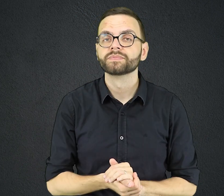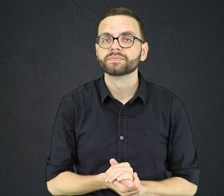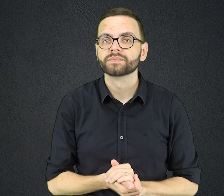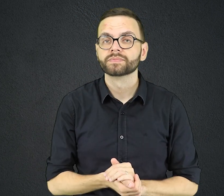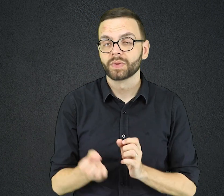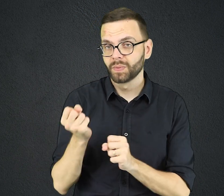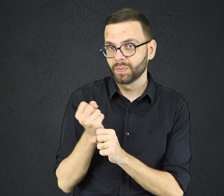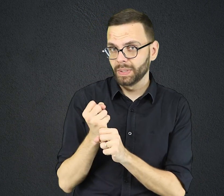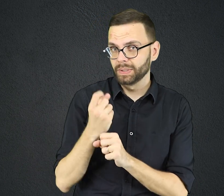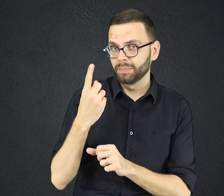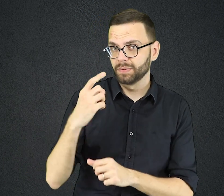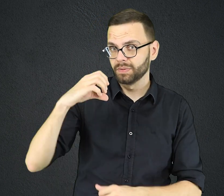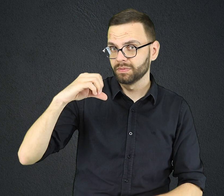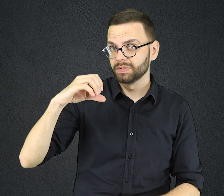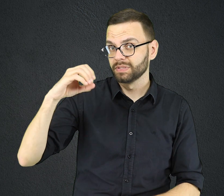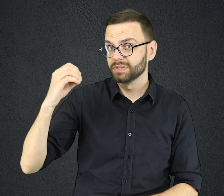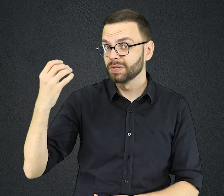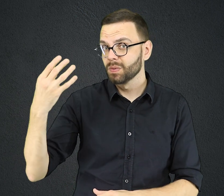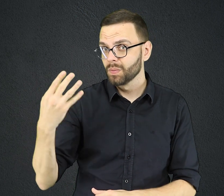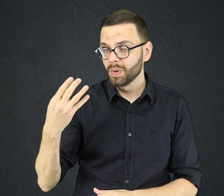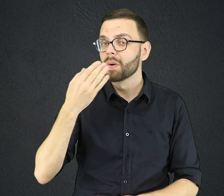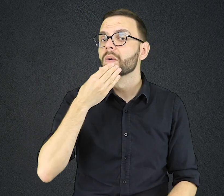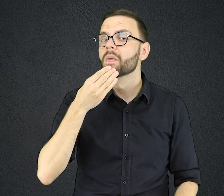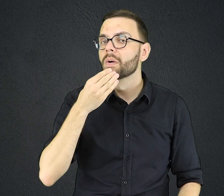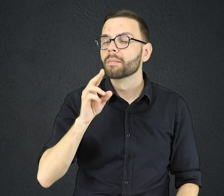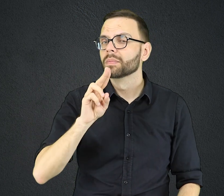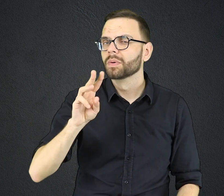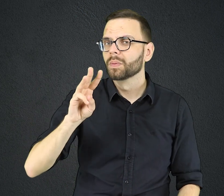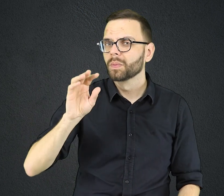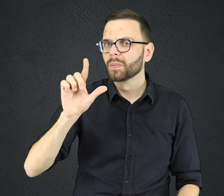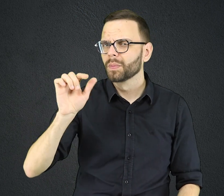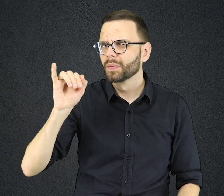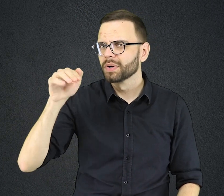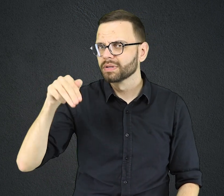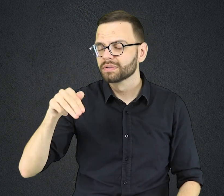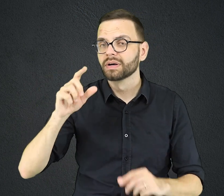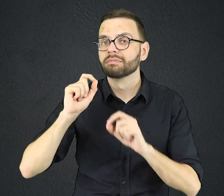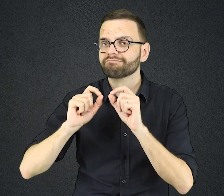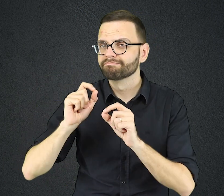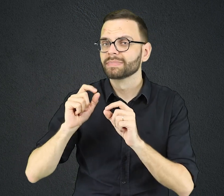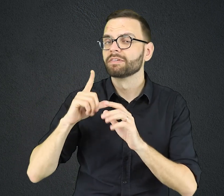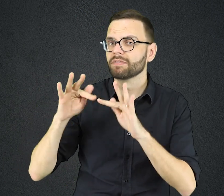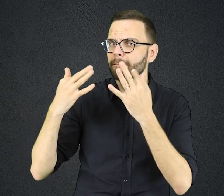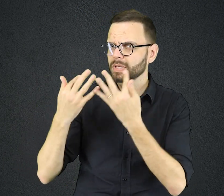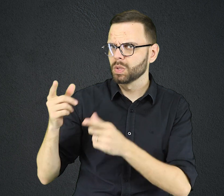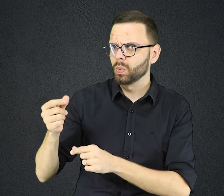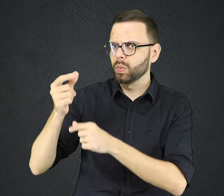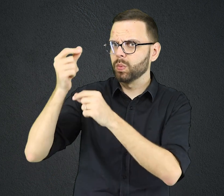Em 1904, William Borden, membro de uma família americana muito abastada, terminou o curso do ensino médio